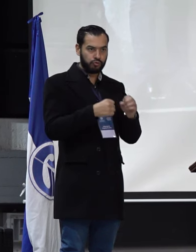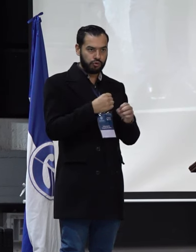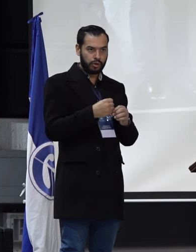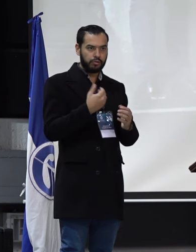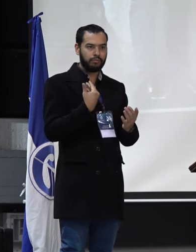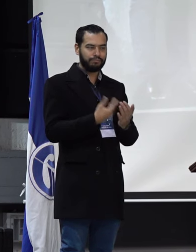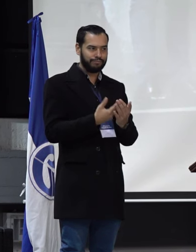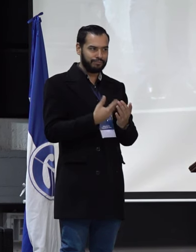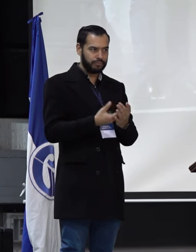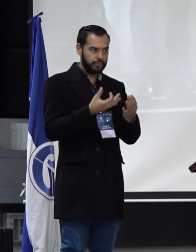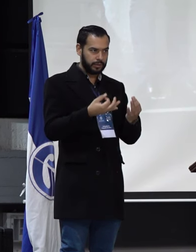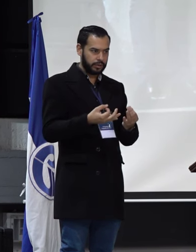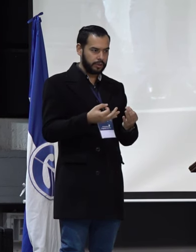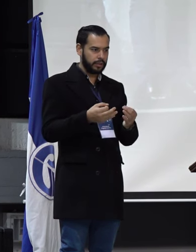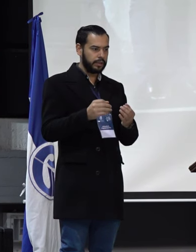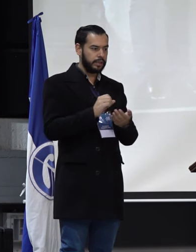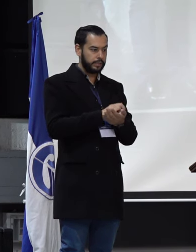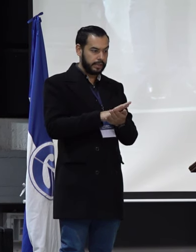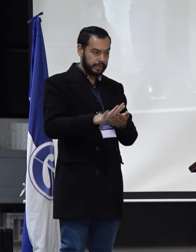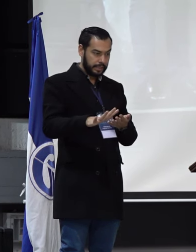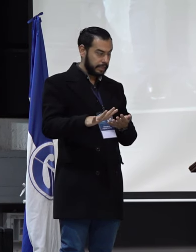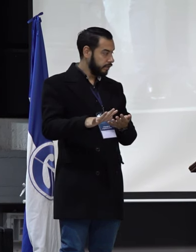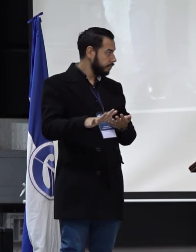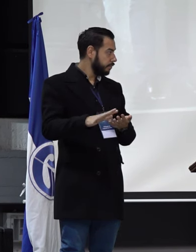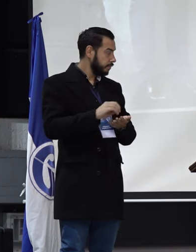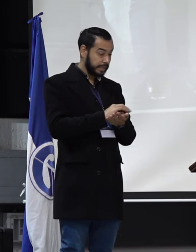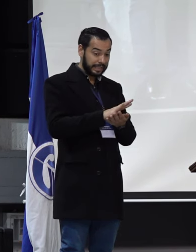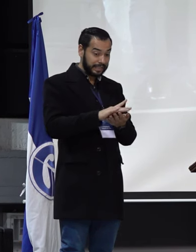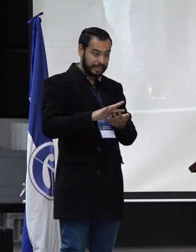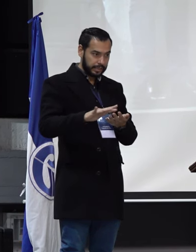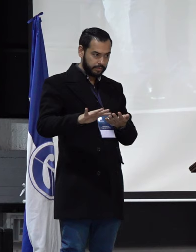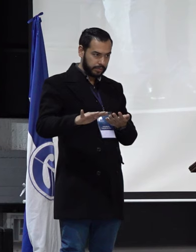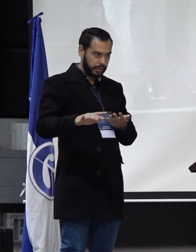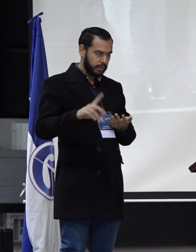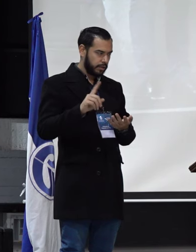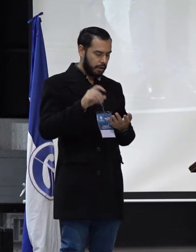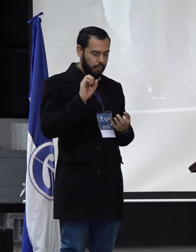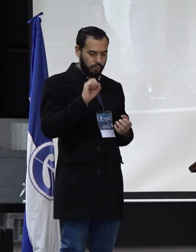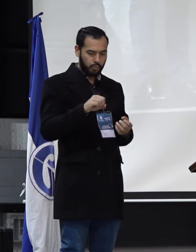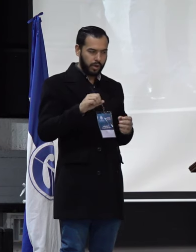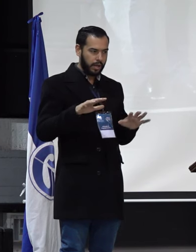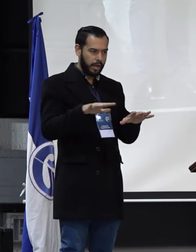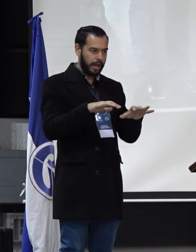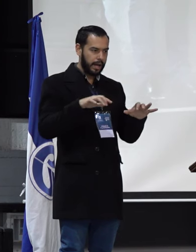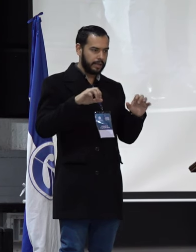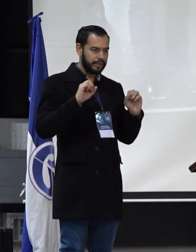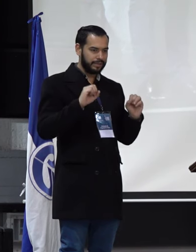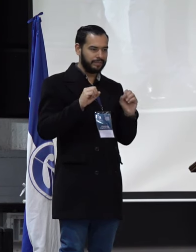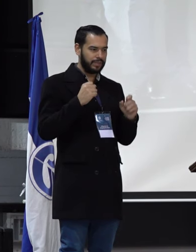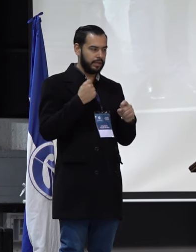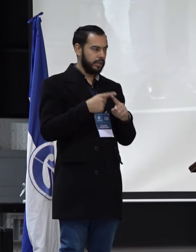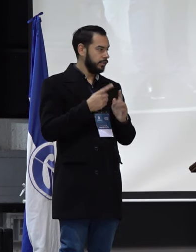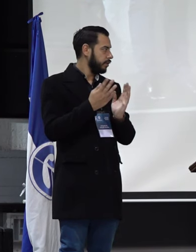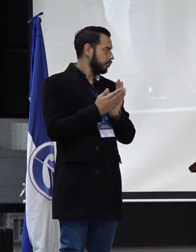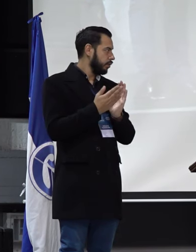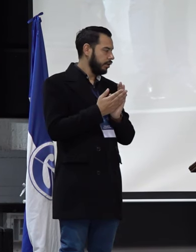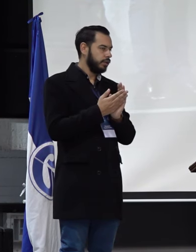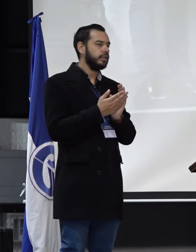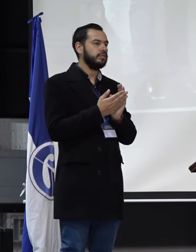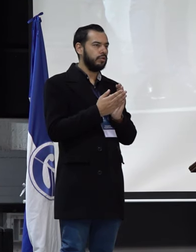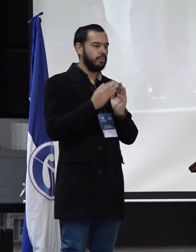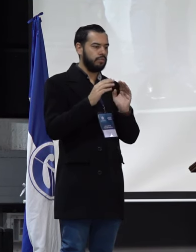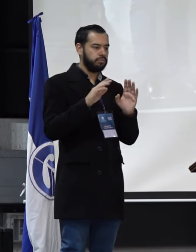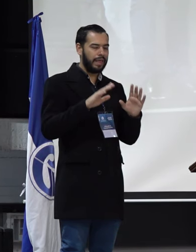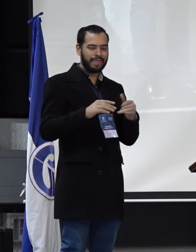garantías de transparencia, se pueda hacer una asamblea de egresados a nivel nacional,